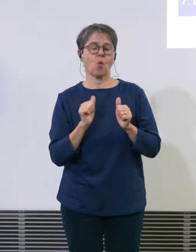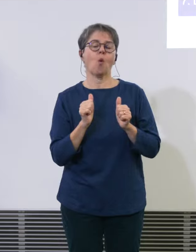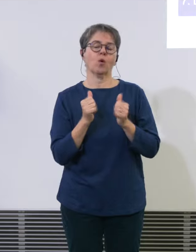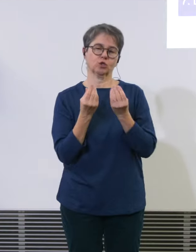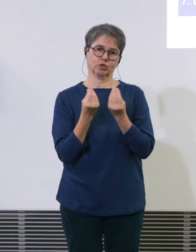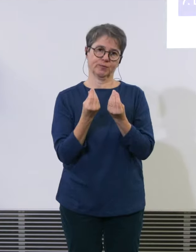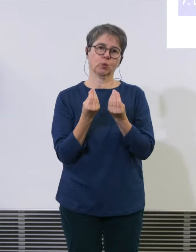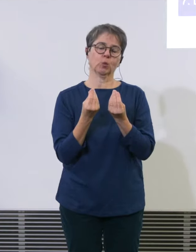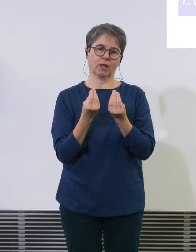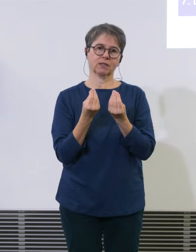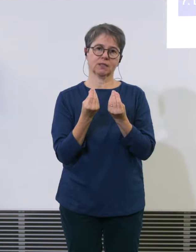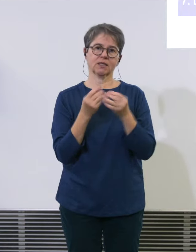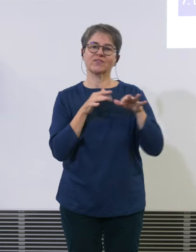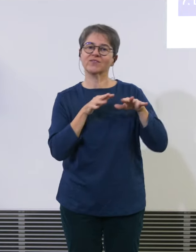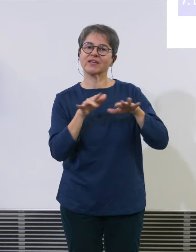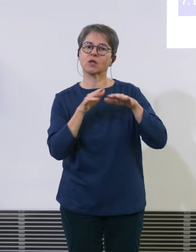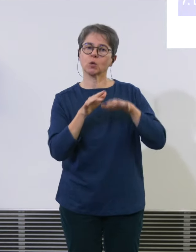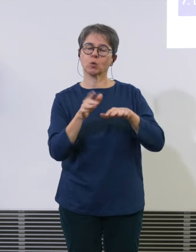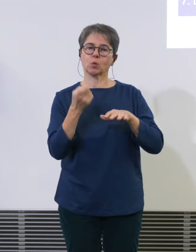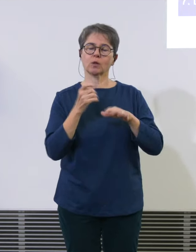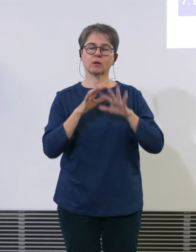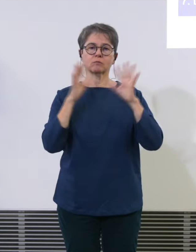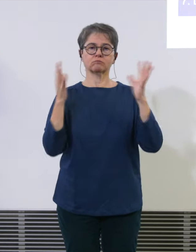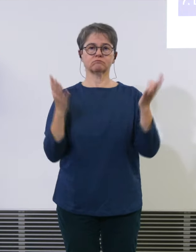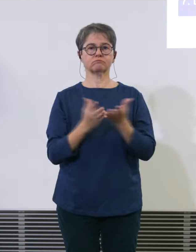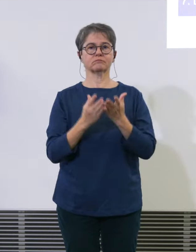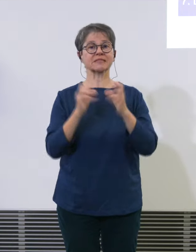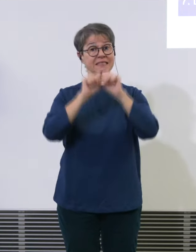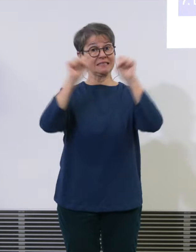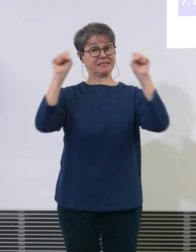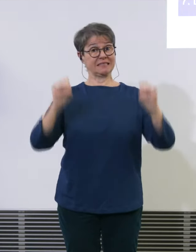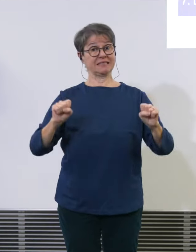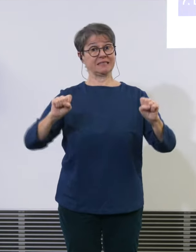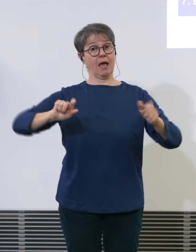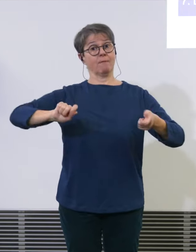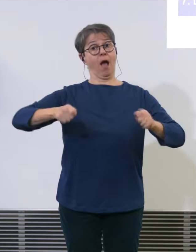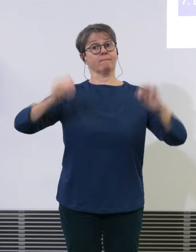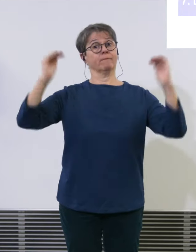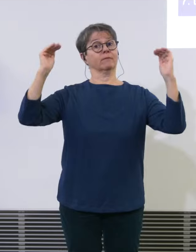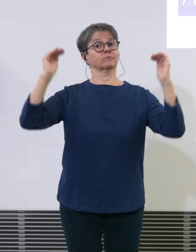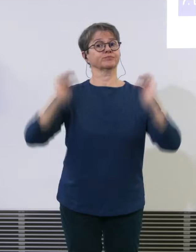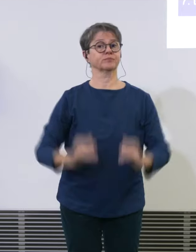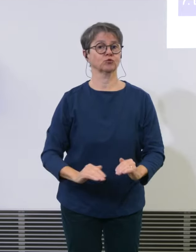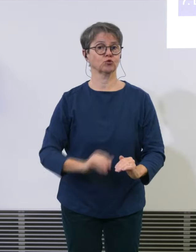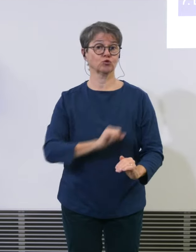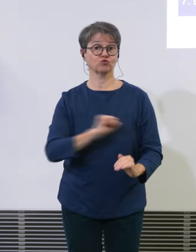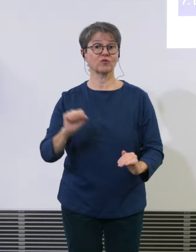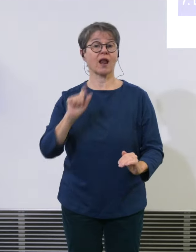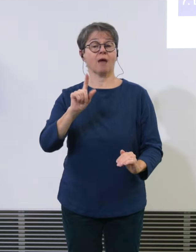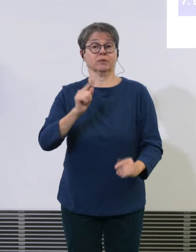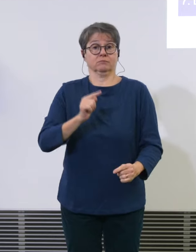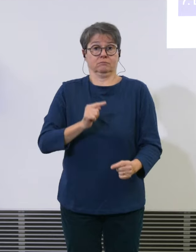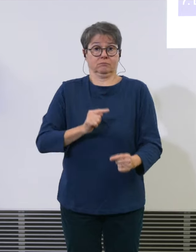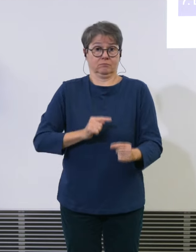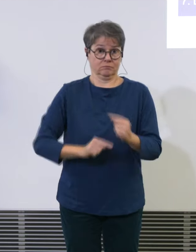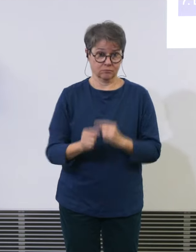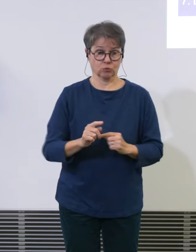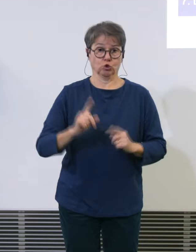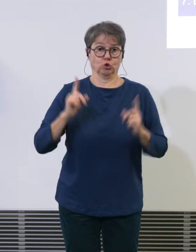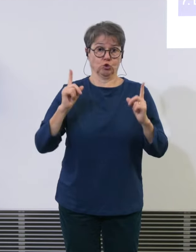spürbar runterfahren kann man so ein System relativ schnell rauffahren braucht deutlich mehr Zeit und es geht nicht nur darum